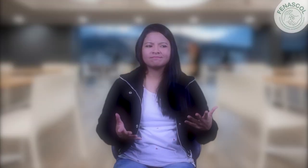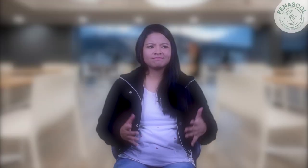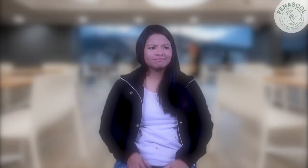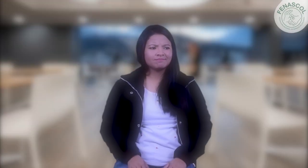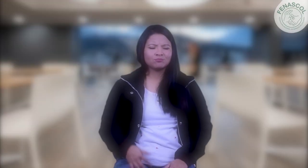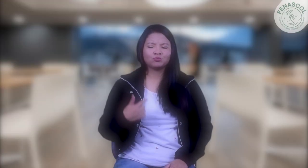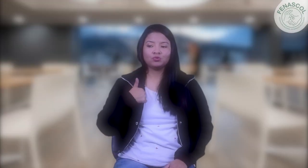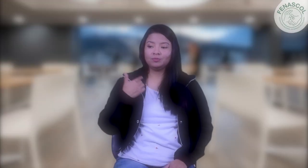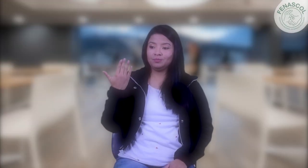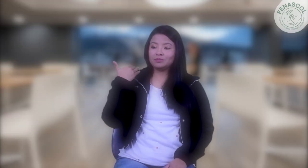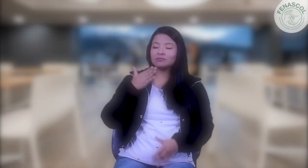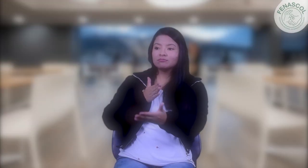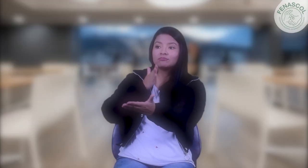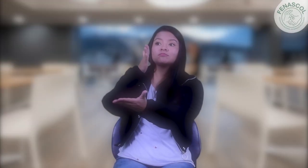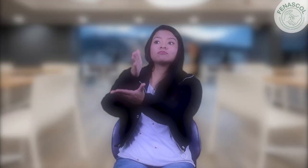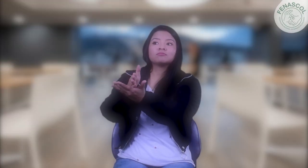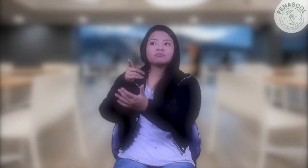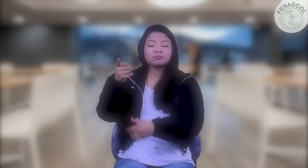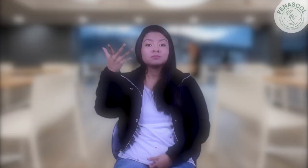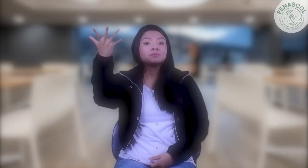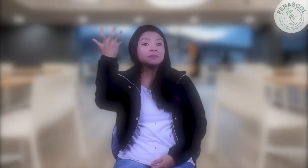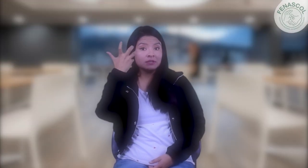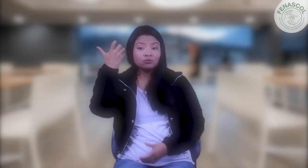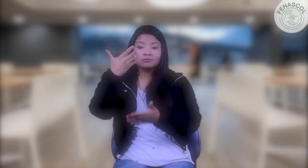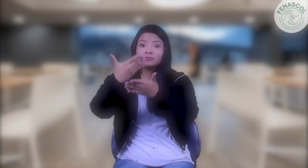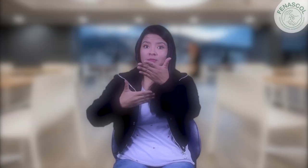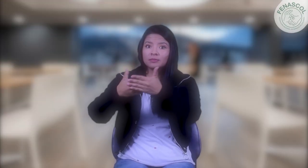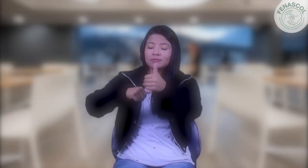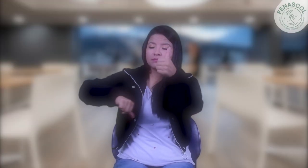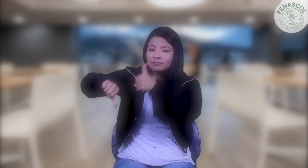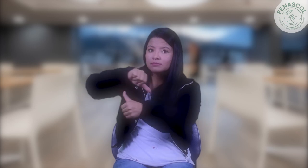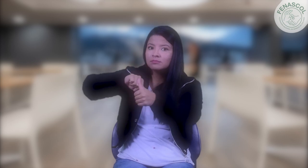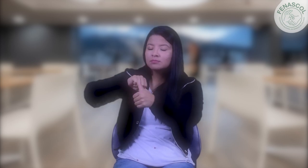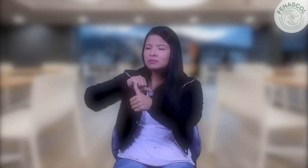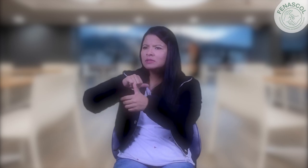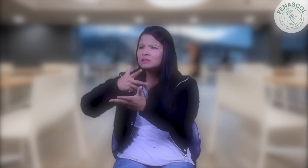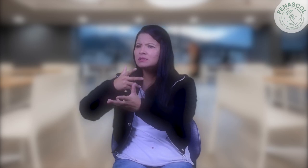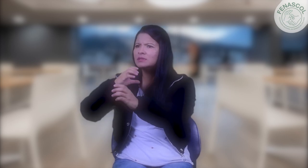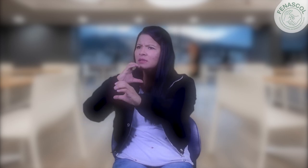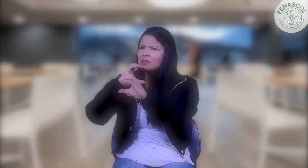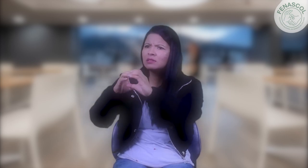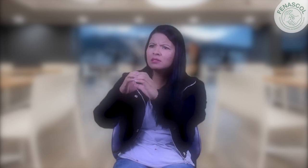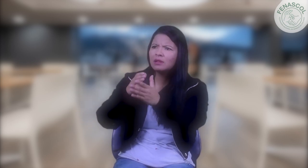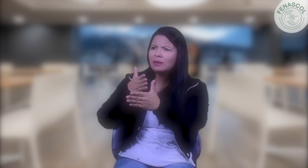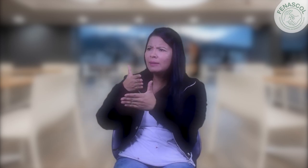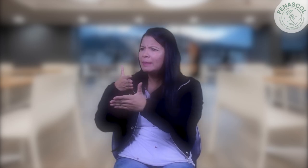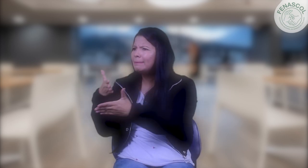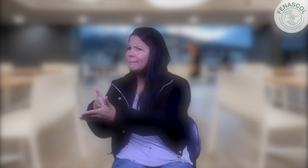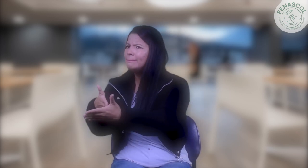Cuando fui a realizar unos trámites para la pensión, no pude comunicarme. Habían barreras de acceso.